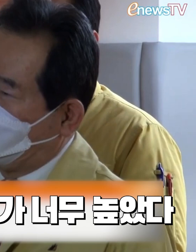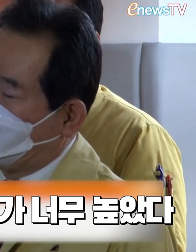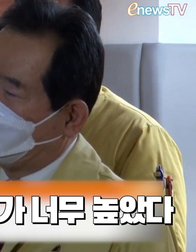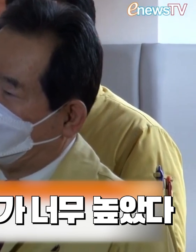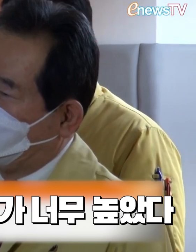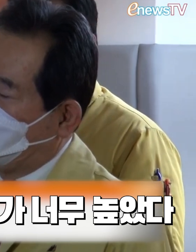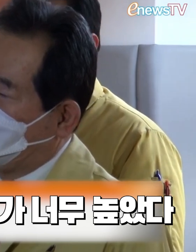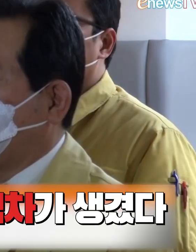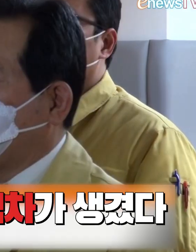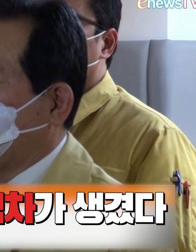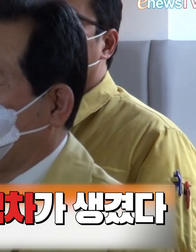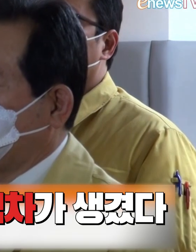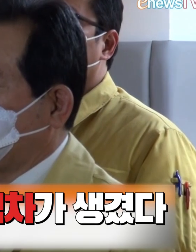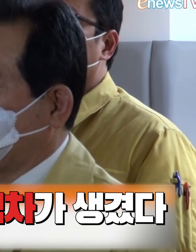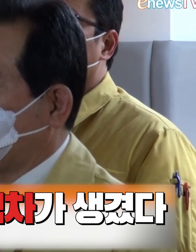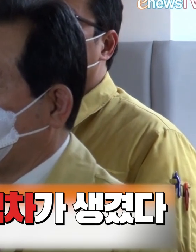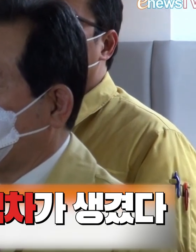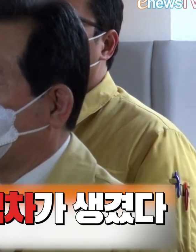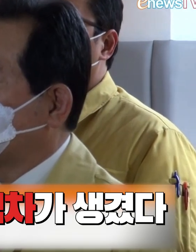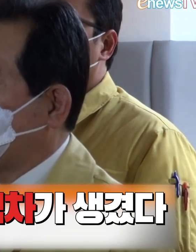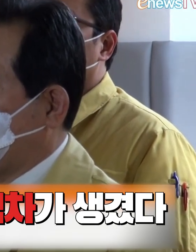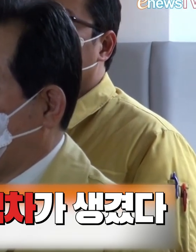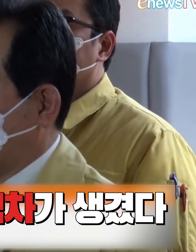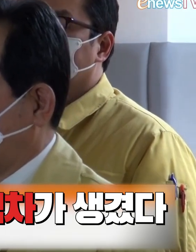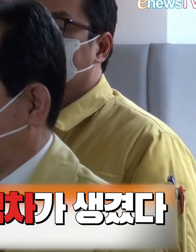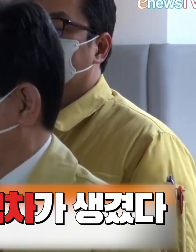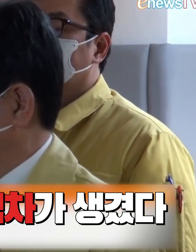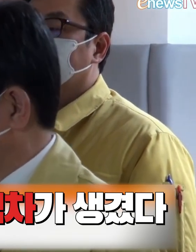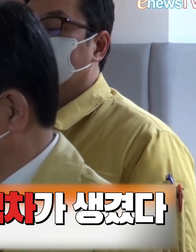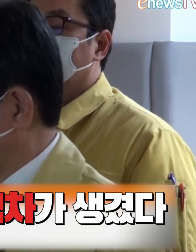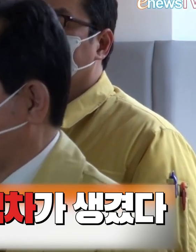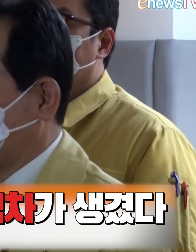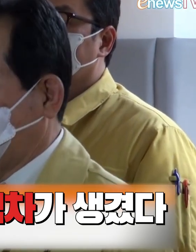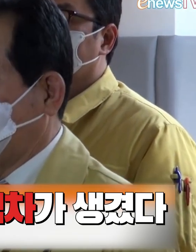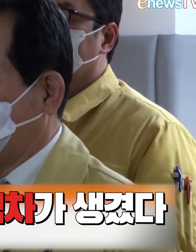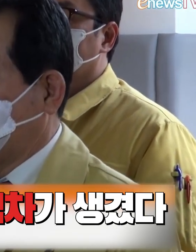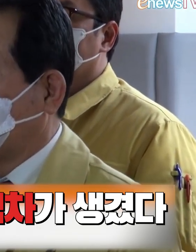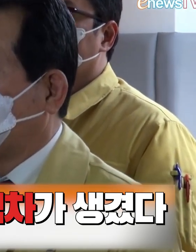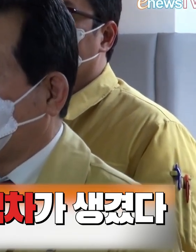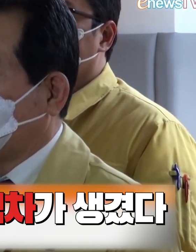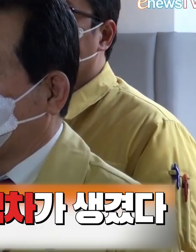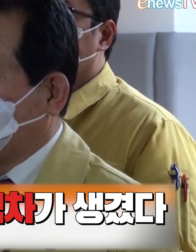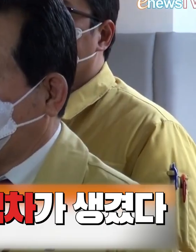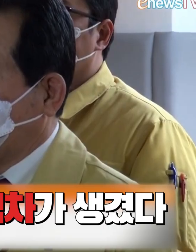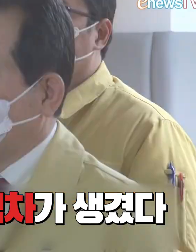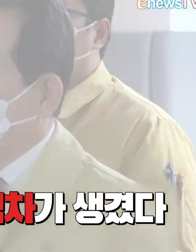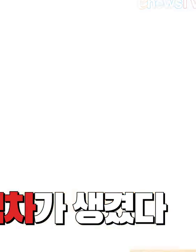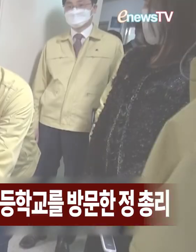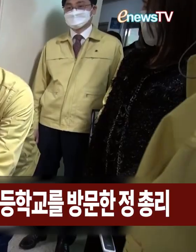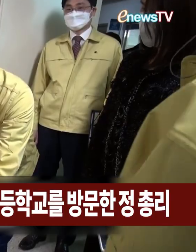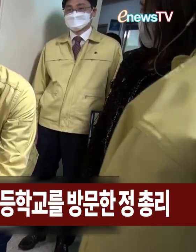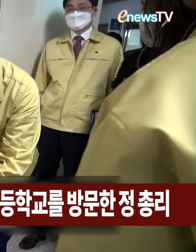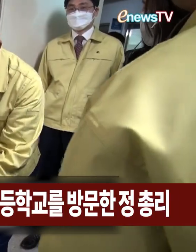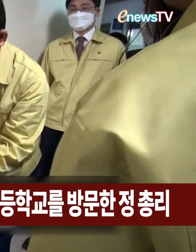그것으로 인해서 아이들의 교육 격차가 생겼다 이렇게 늘 보고 있기 때문에